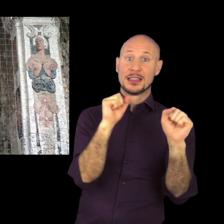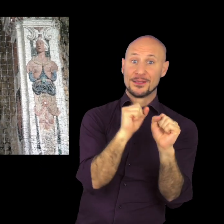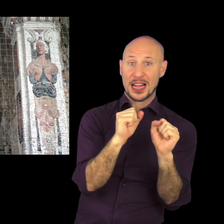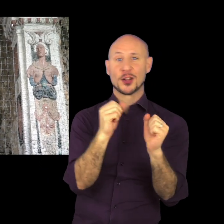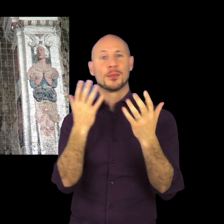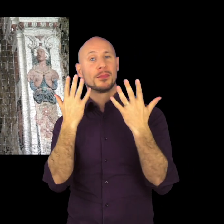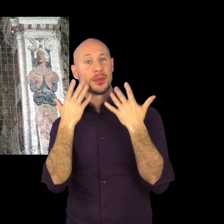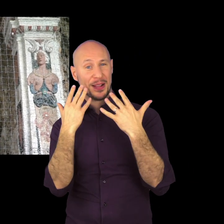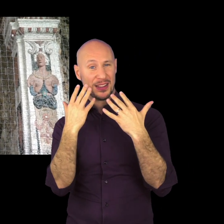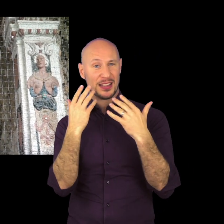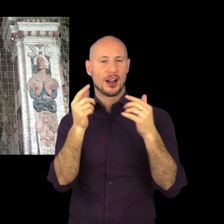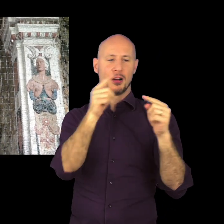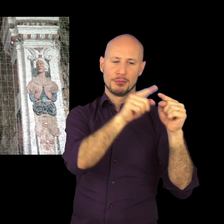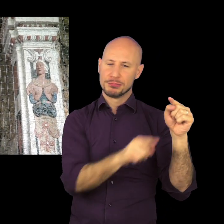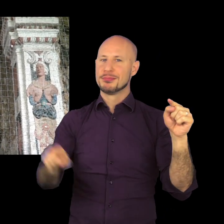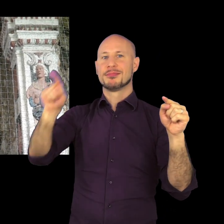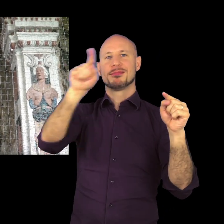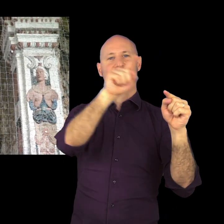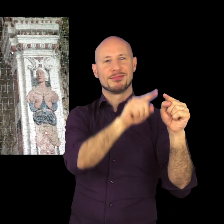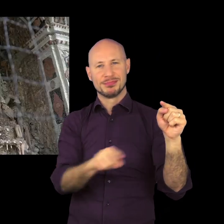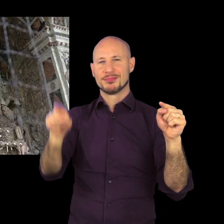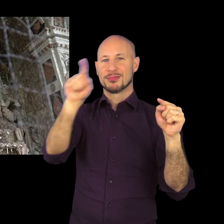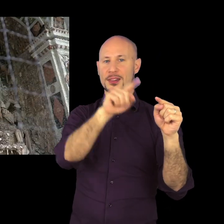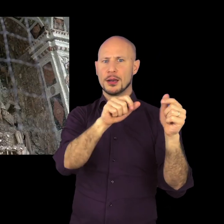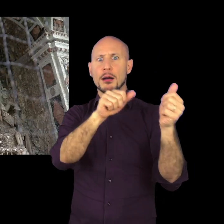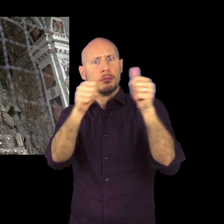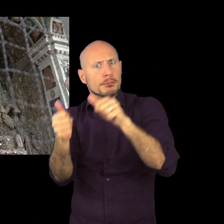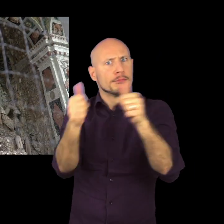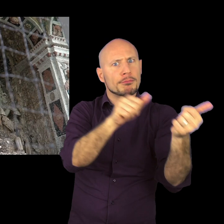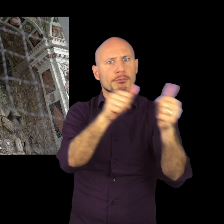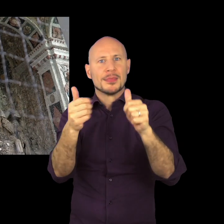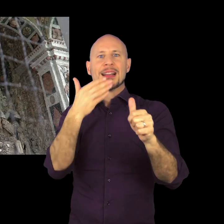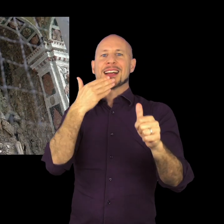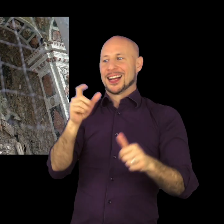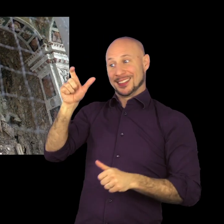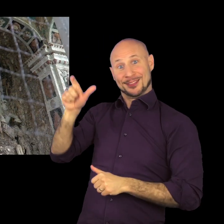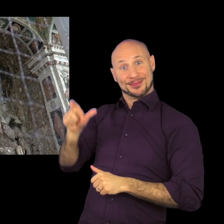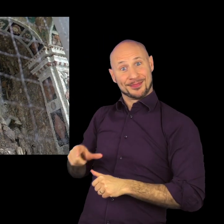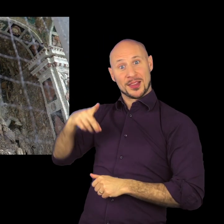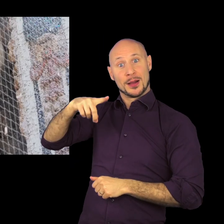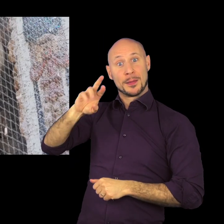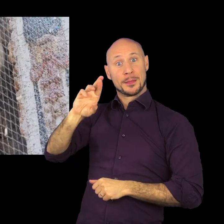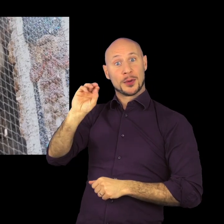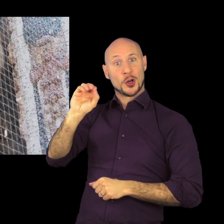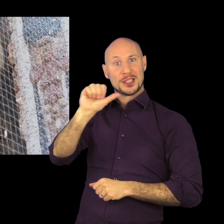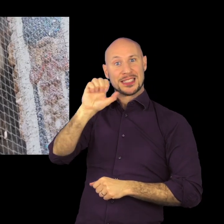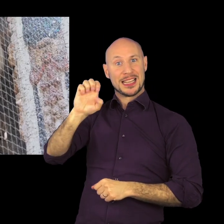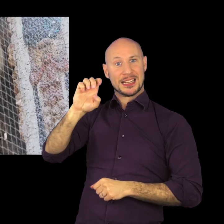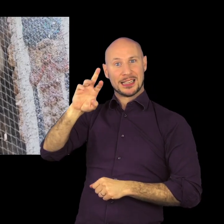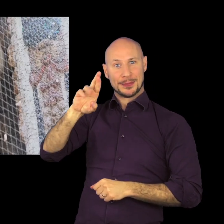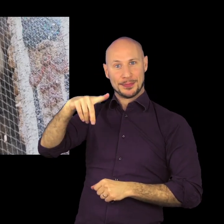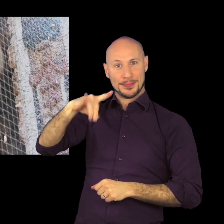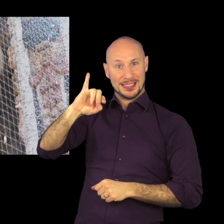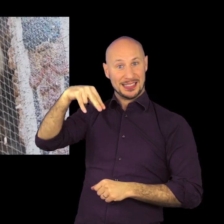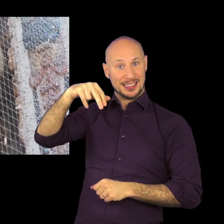tra inverno e primavera perché racconta il mito di Proserbina che si vede raffigurata proprio in una delle sculture